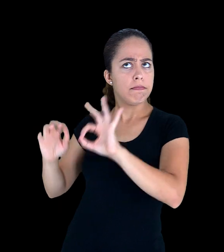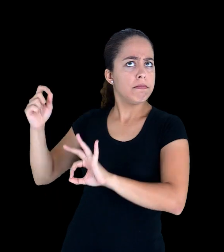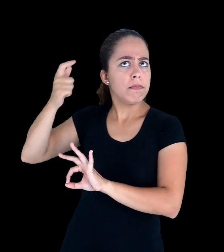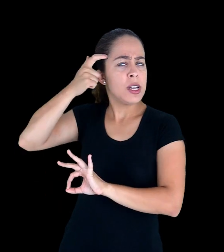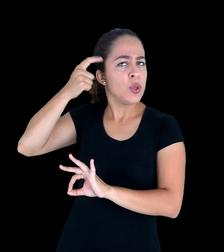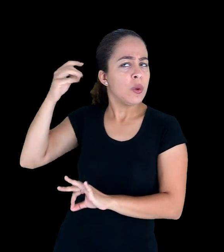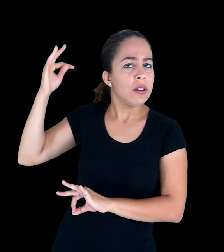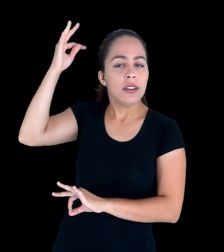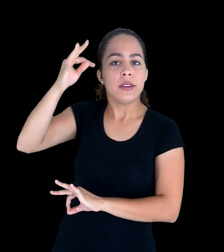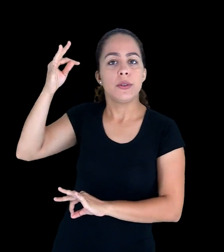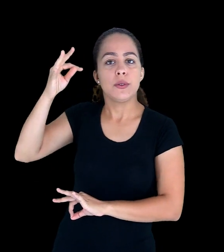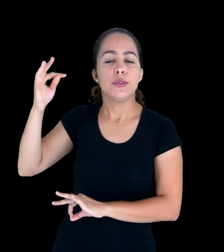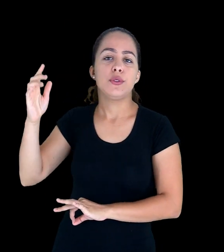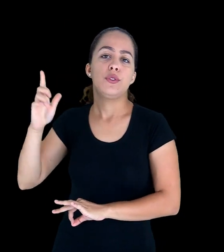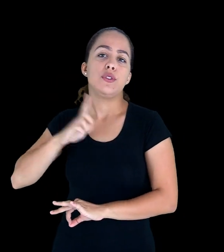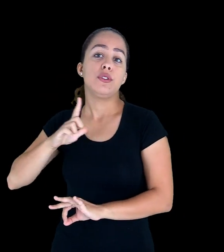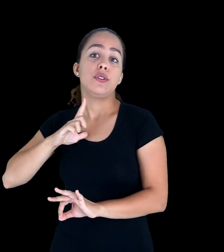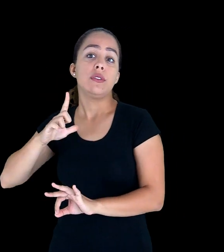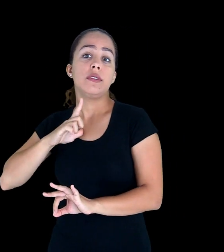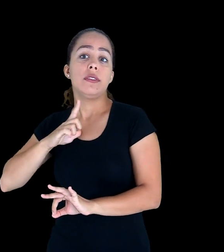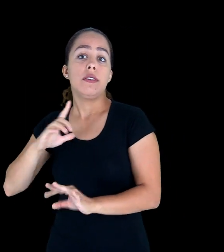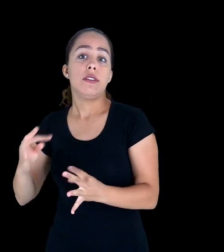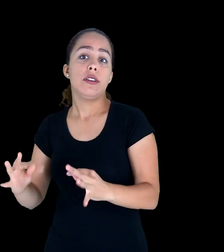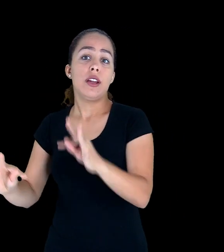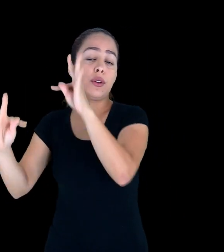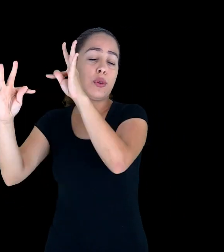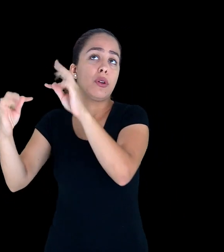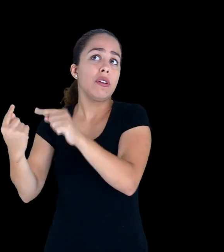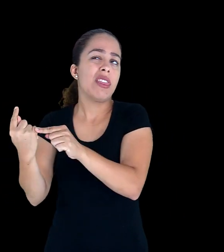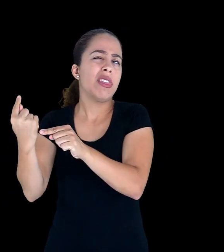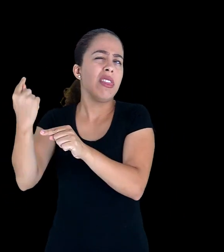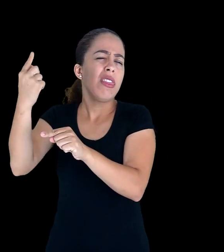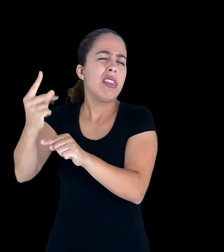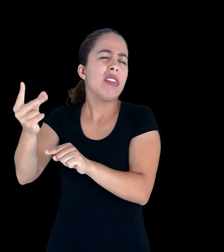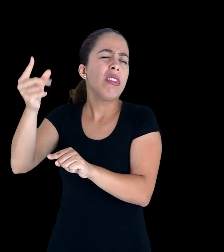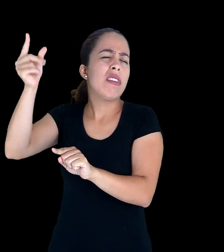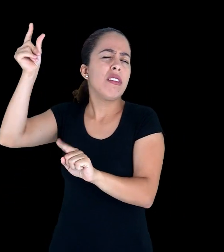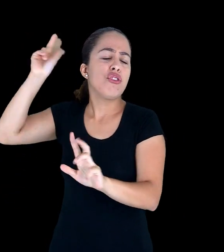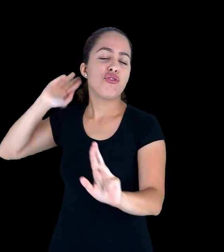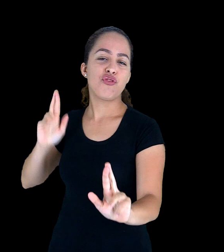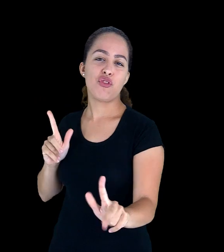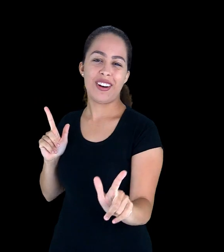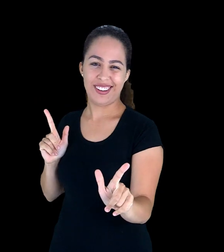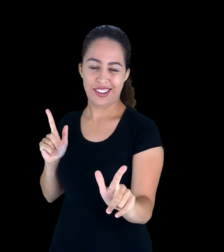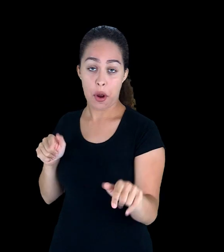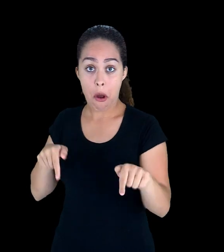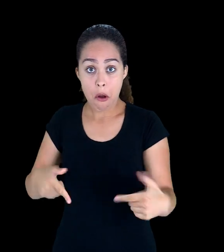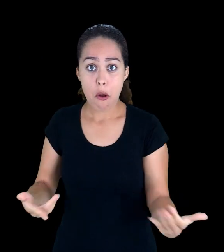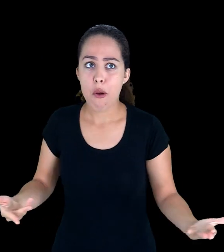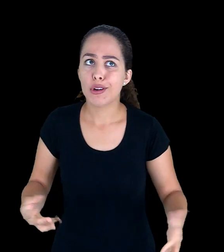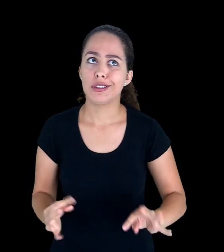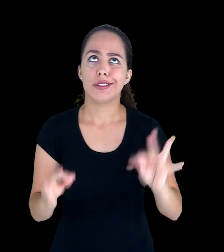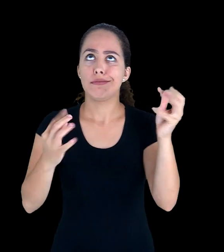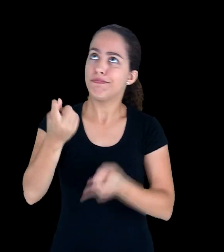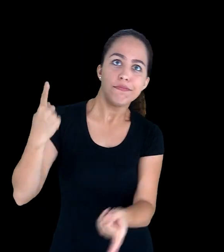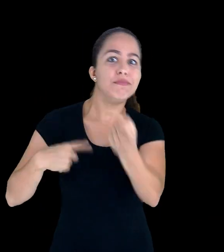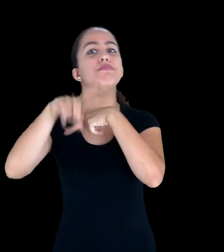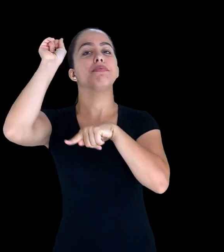estava em um determinado estágio, completamente diferente do que nós temos hoje. Uma